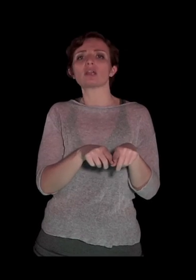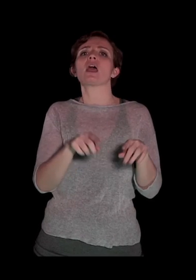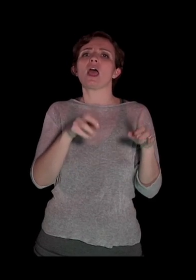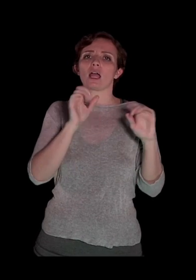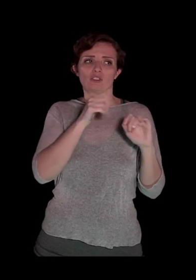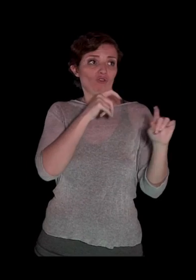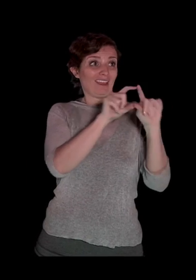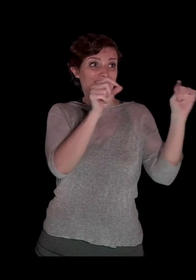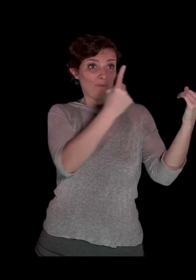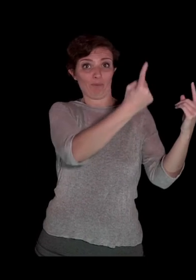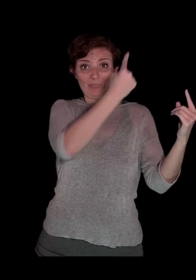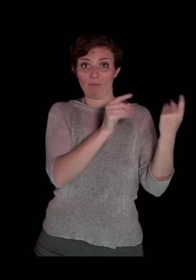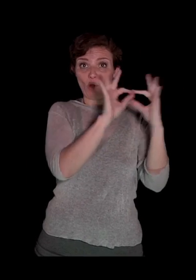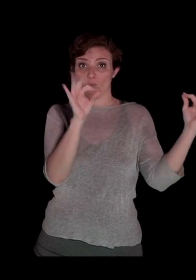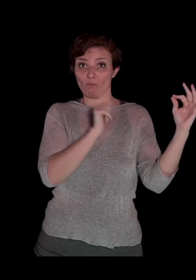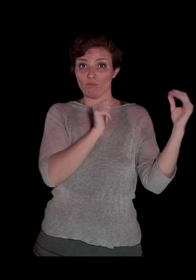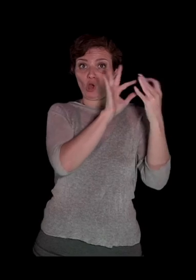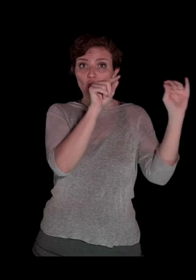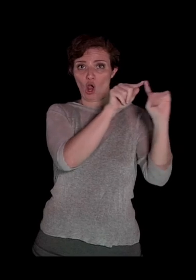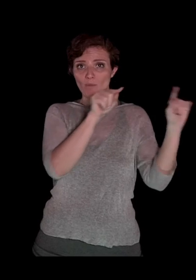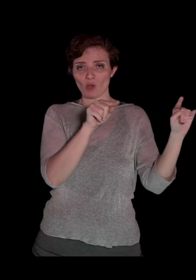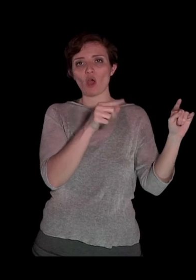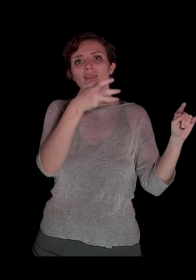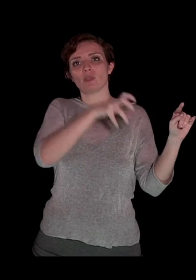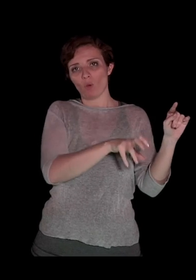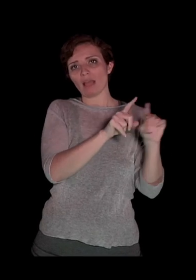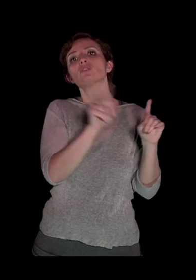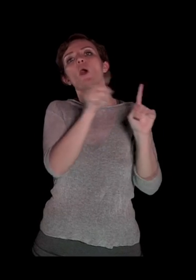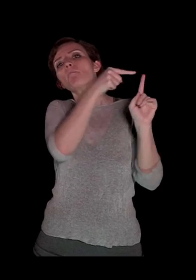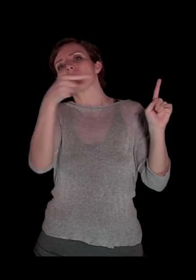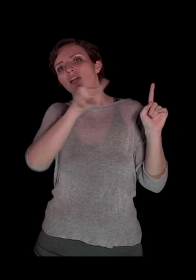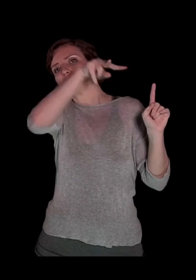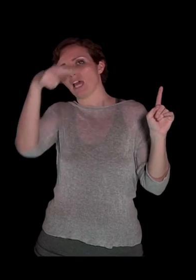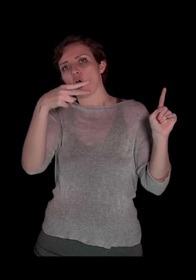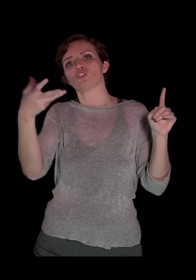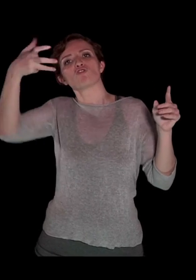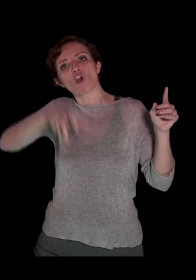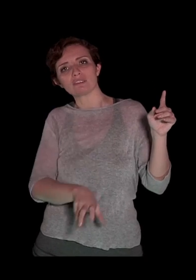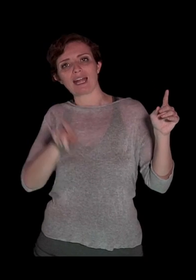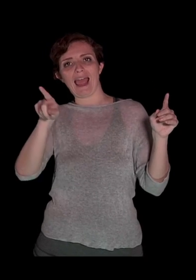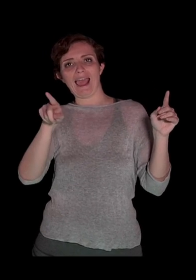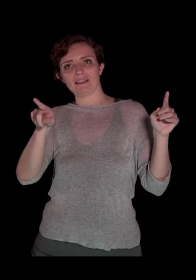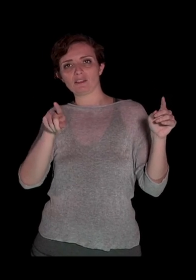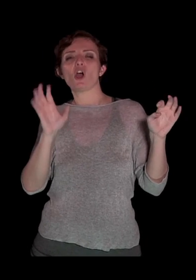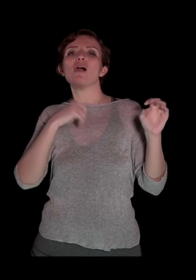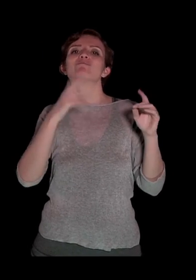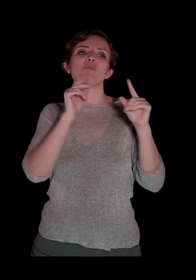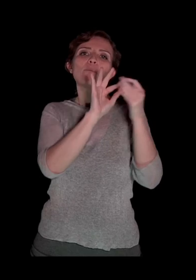addizionare al primo monomio, che si chiameremo minuendo, l'opposto del secondo, che invece chiameremo sottraendo. Vi ricordo, polinomi opposti sono